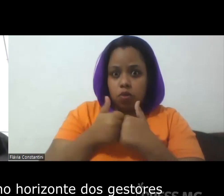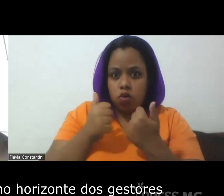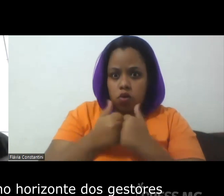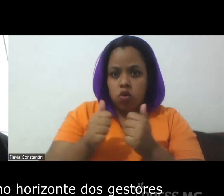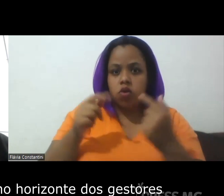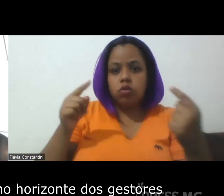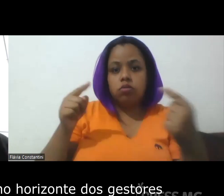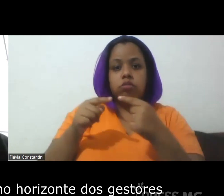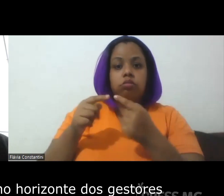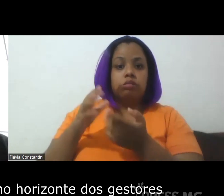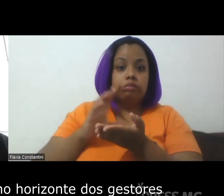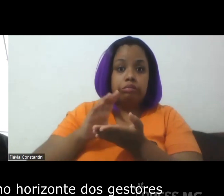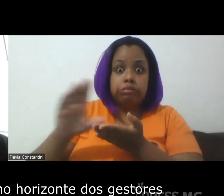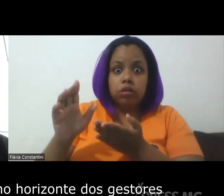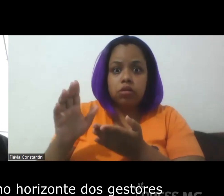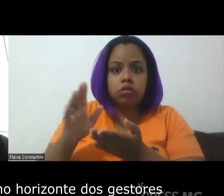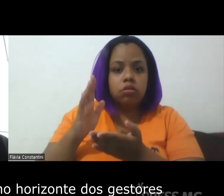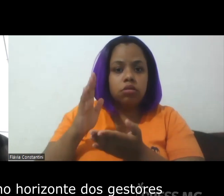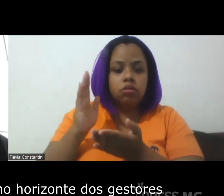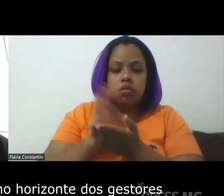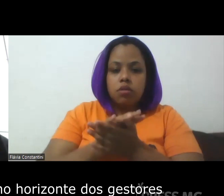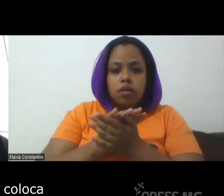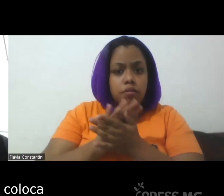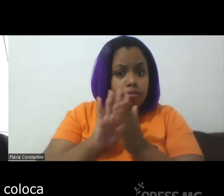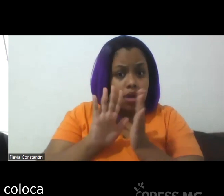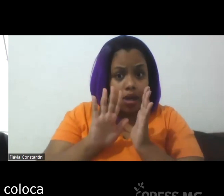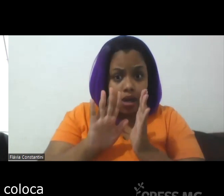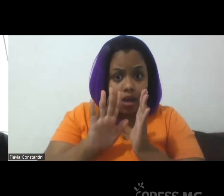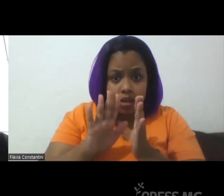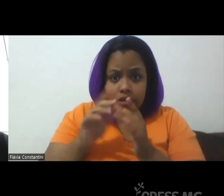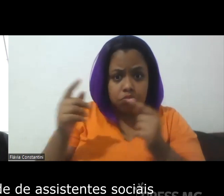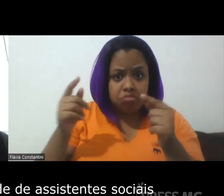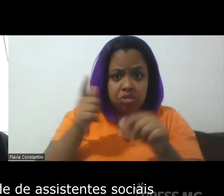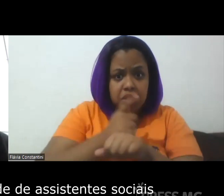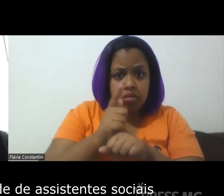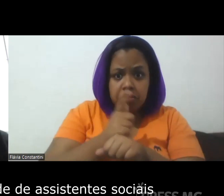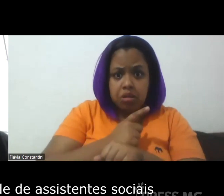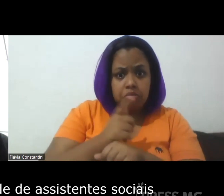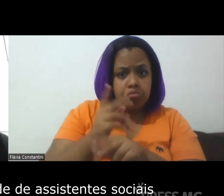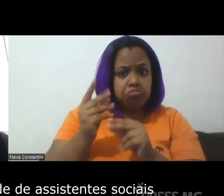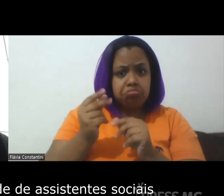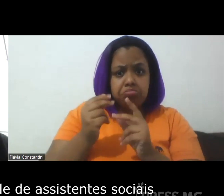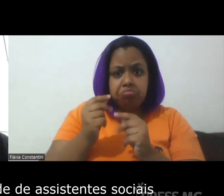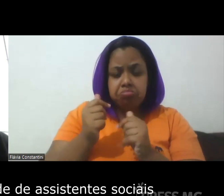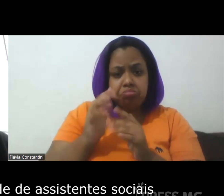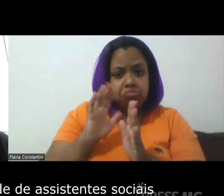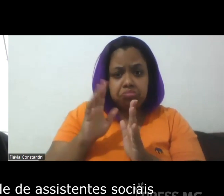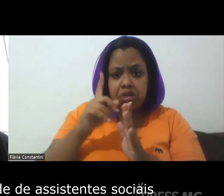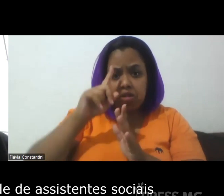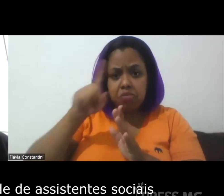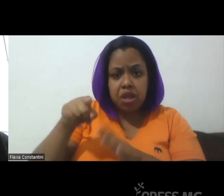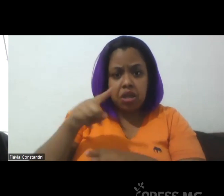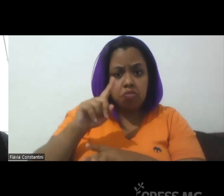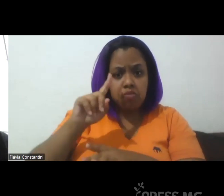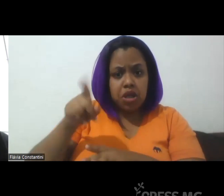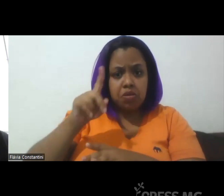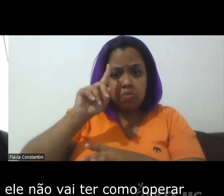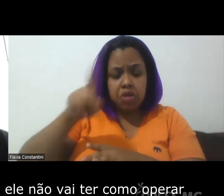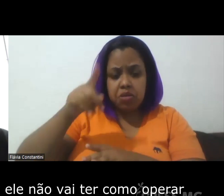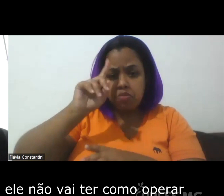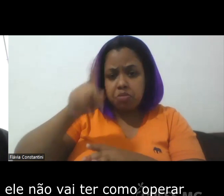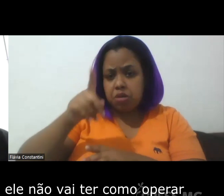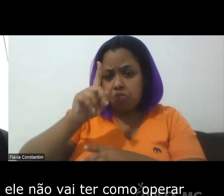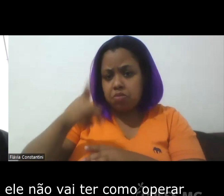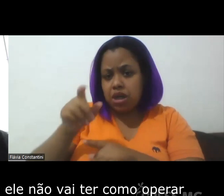e nada disso aparece no horizonte dos gestores e se coloca sobre a responsabilidade de assistentes sociais né